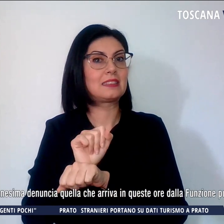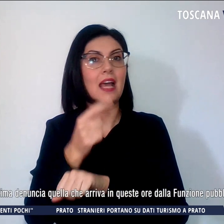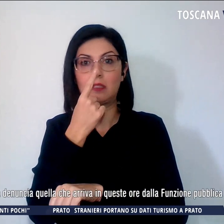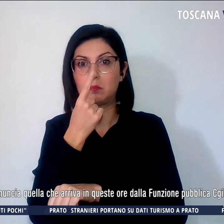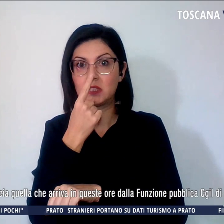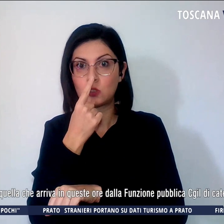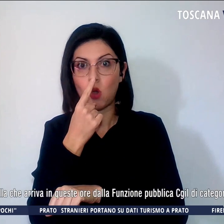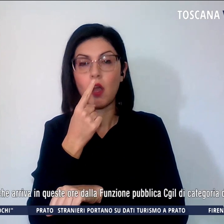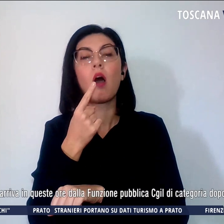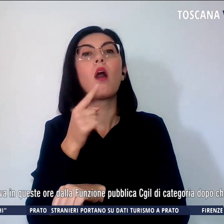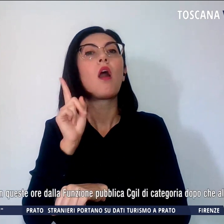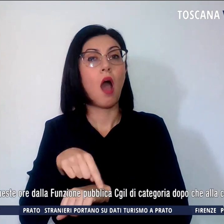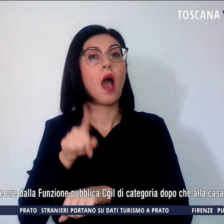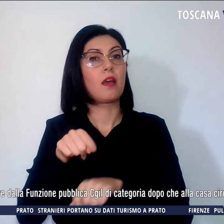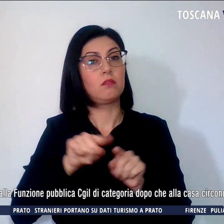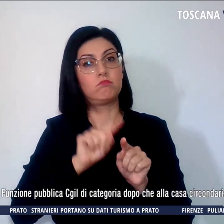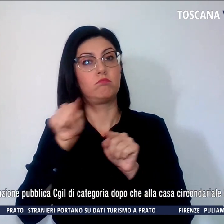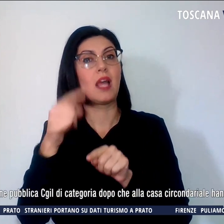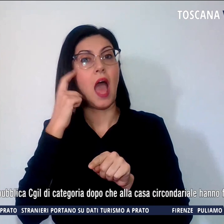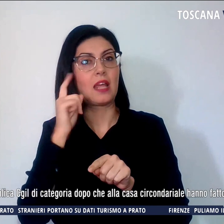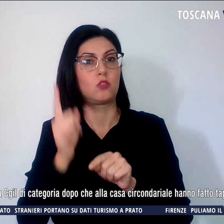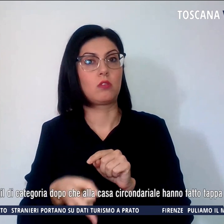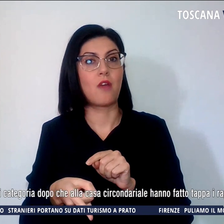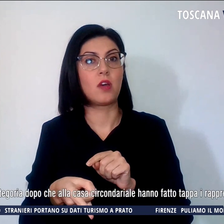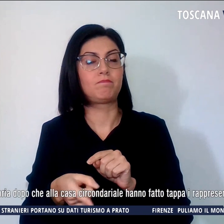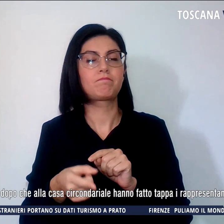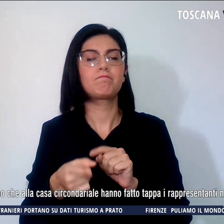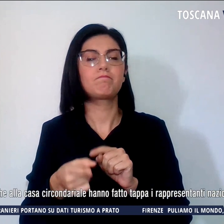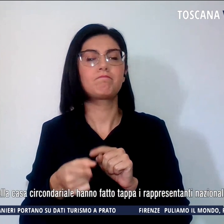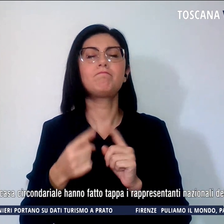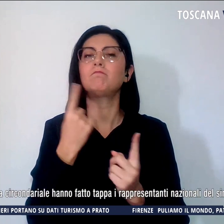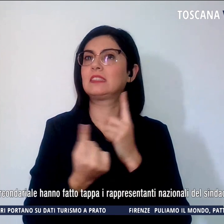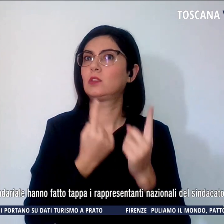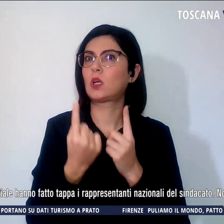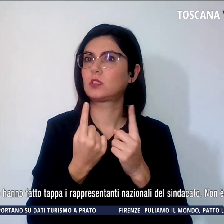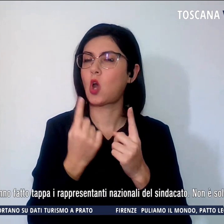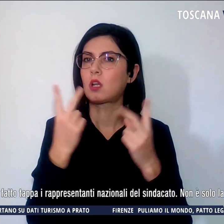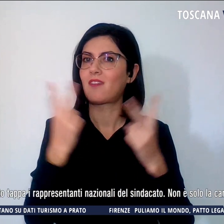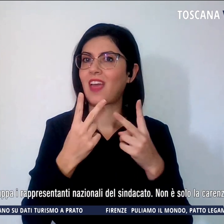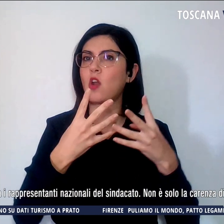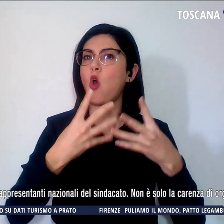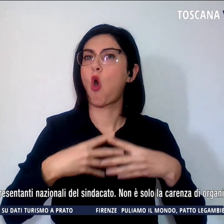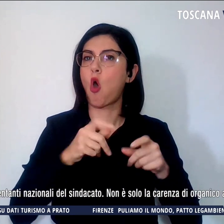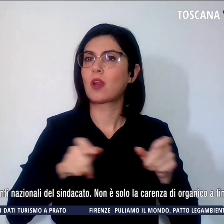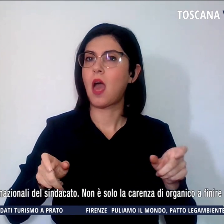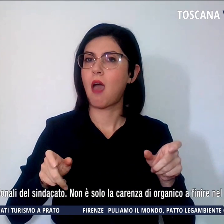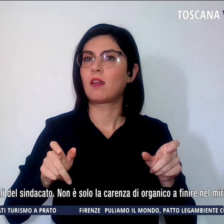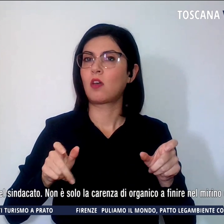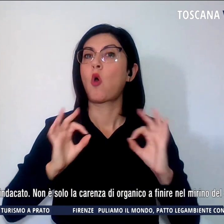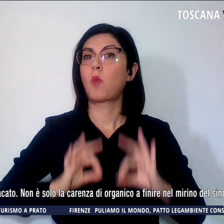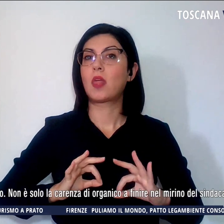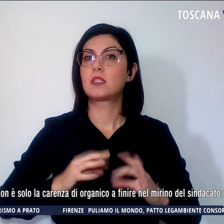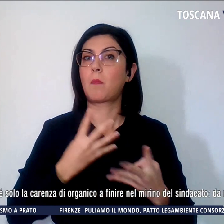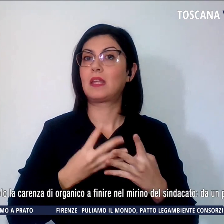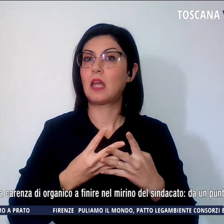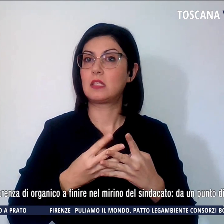anche ad Arezzo. Una situazione a cui l'organico di polizia penitenziaria in servizio non può